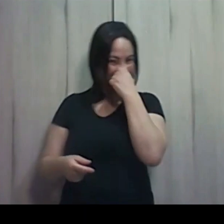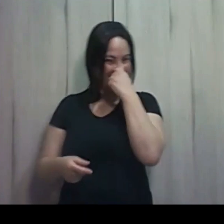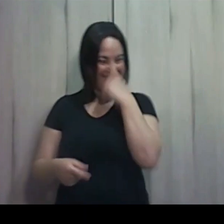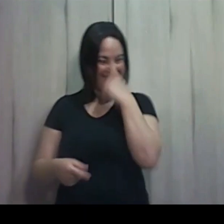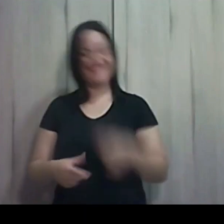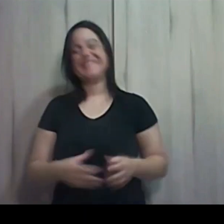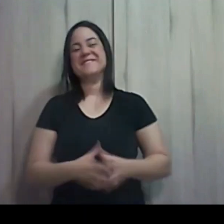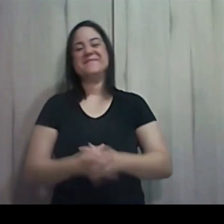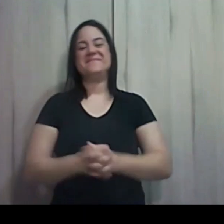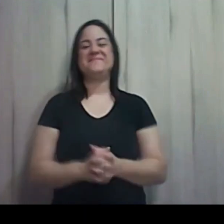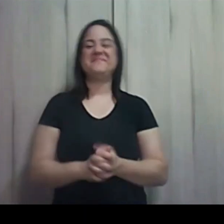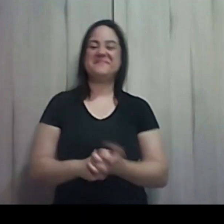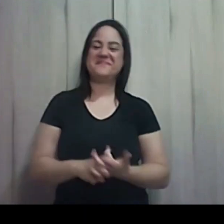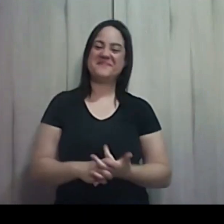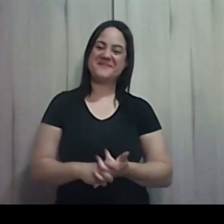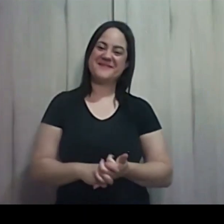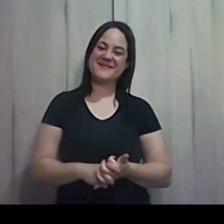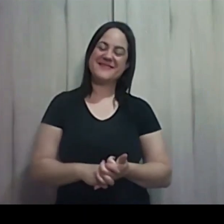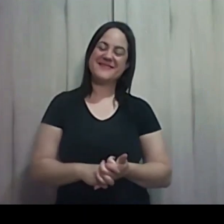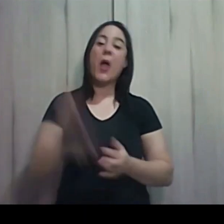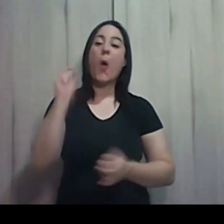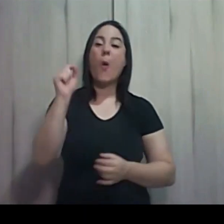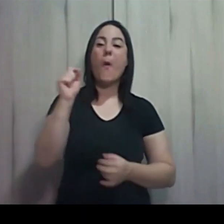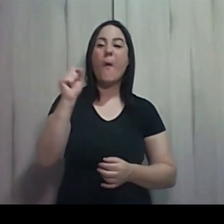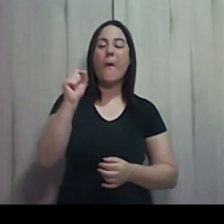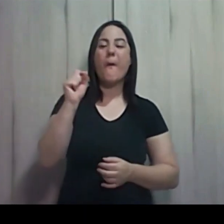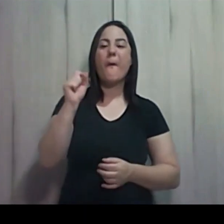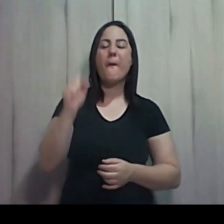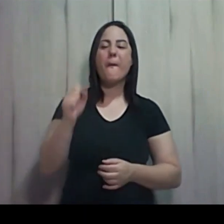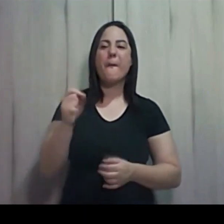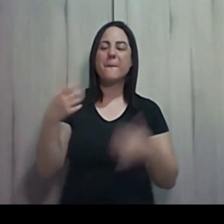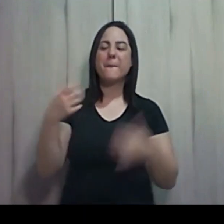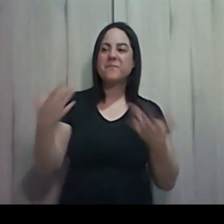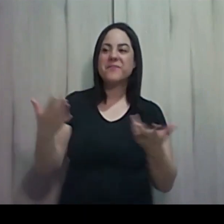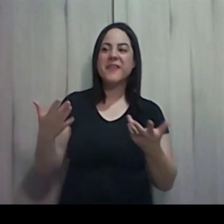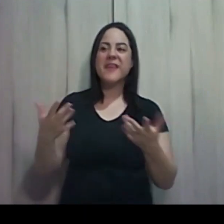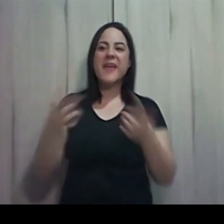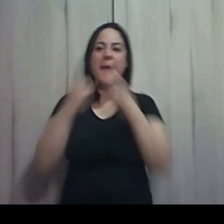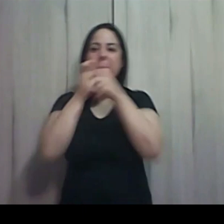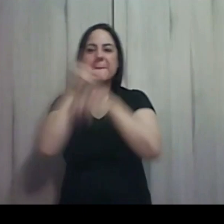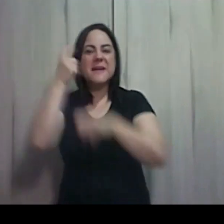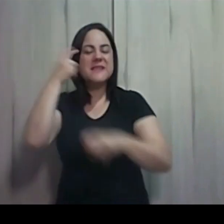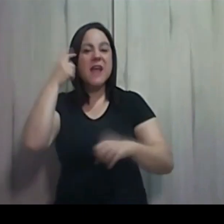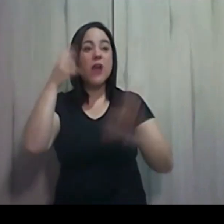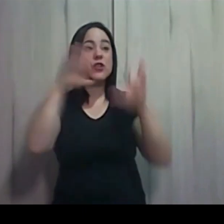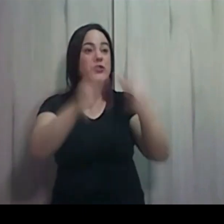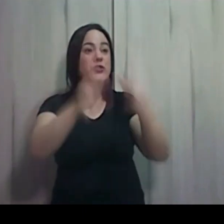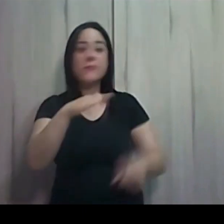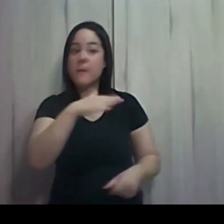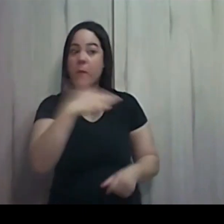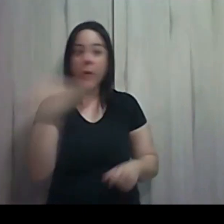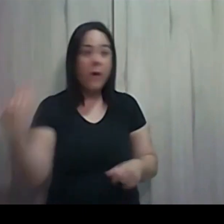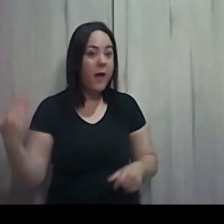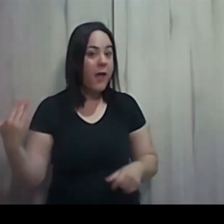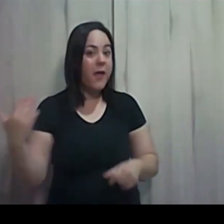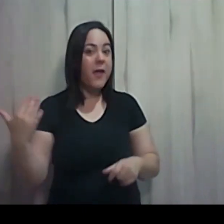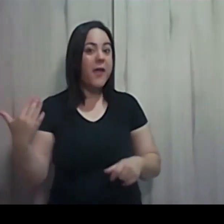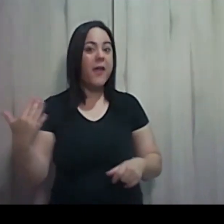O que os hebreus deveriam pensar? Nós vamos todos morrer. O faraó vai nos derrubar, igual derrubou agora o celular do professor.